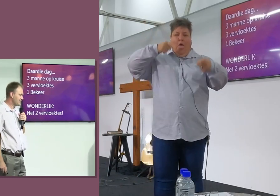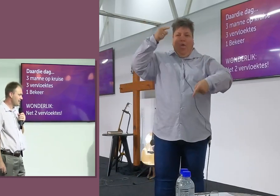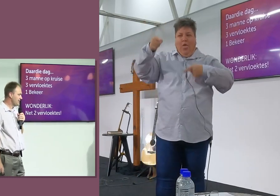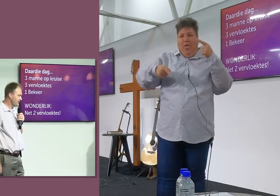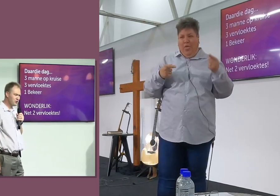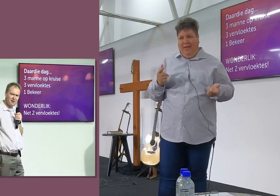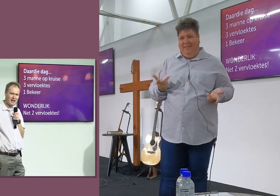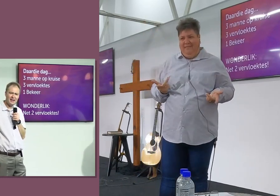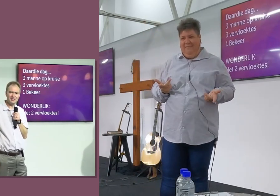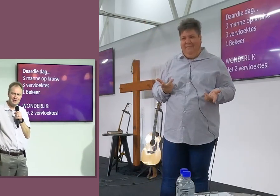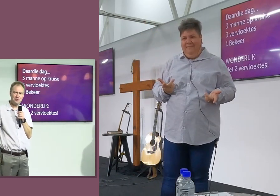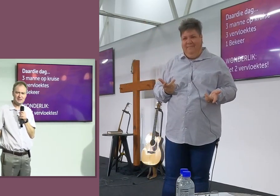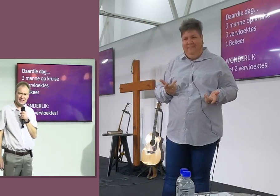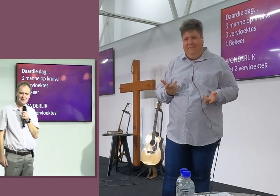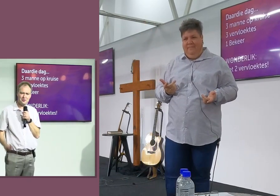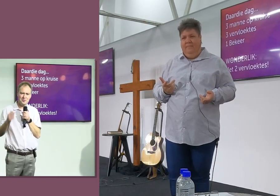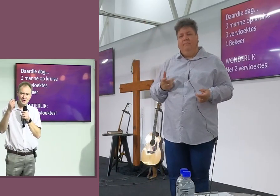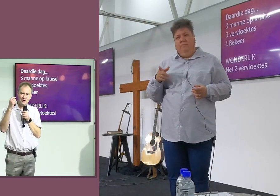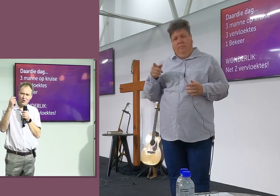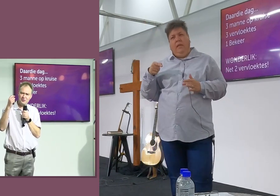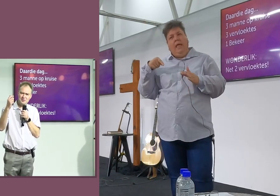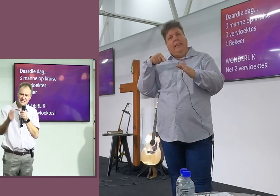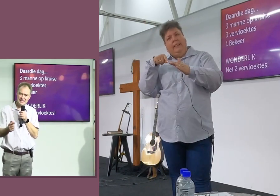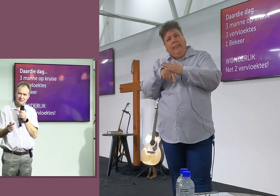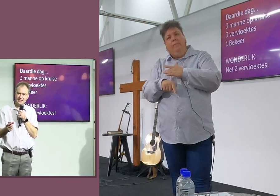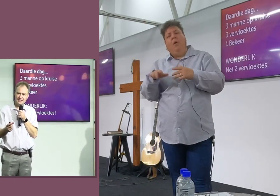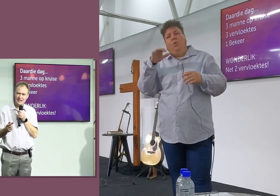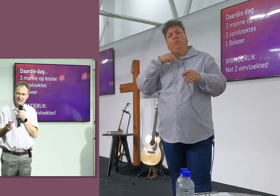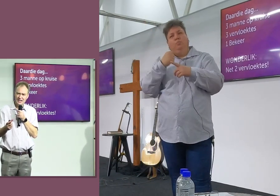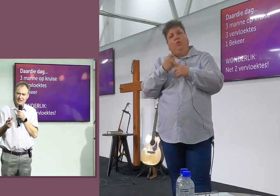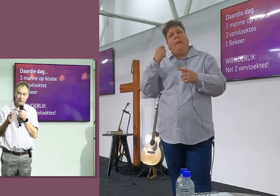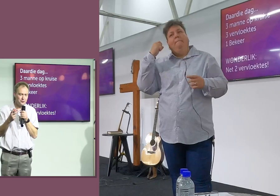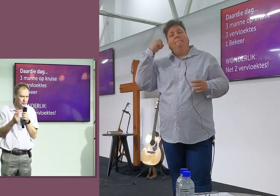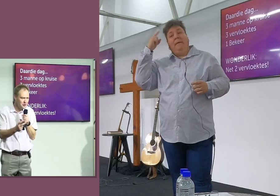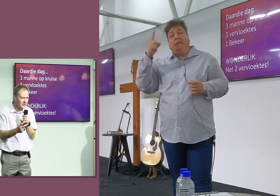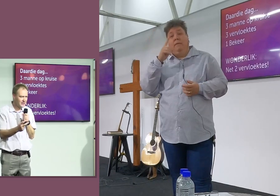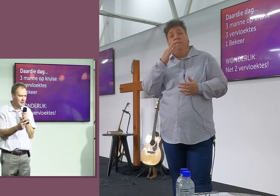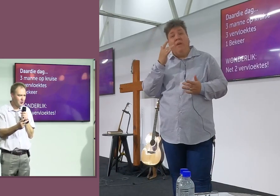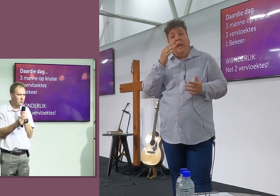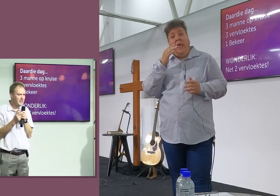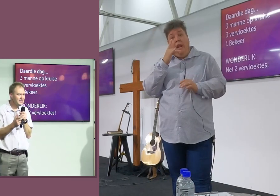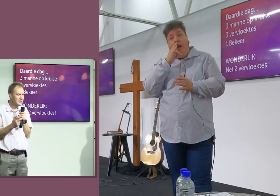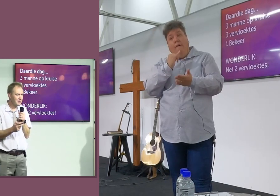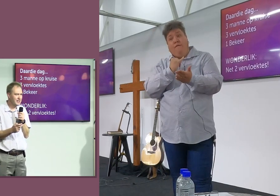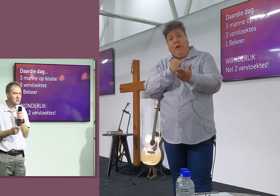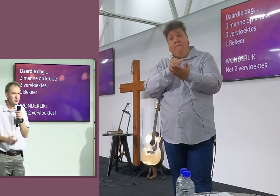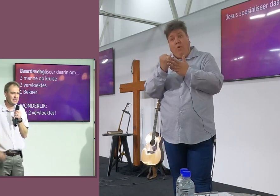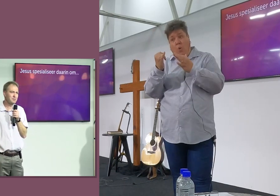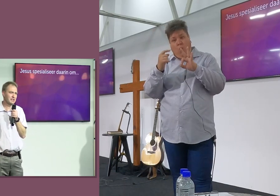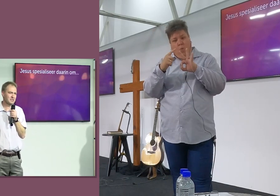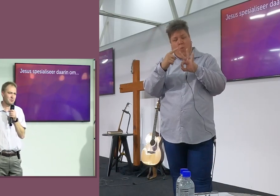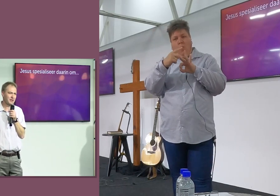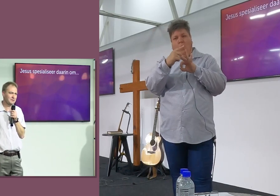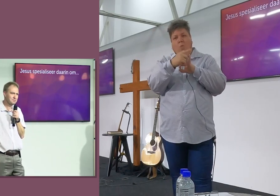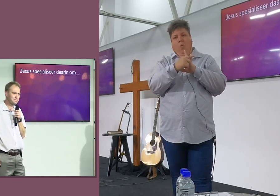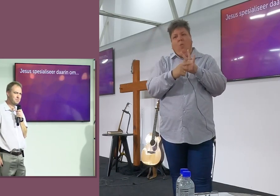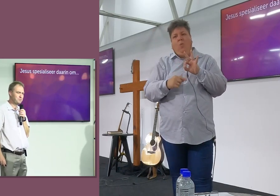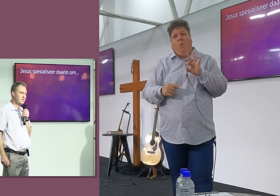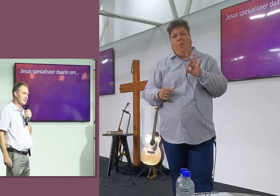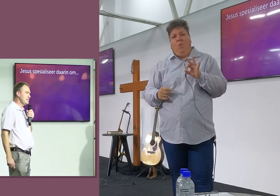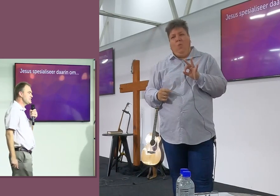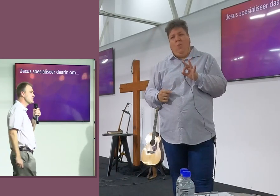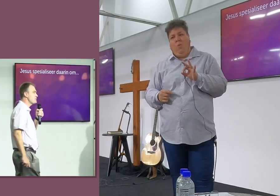voorbereid het, het hierdie goed my rarig diep getref om te besef dat die vervloeking op die drie manne so diep inspeel.